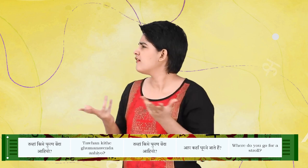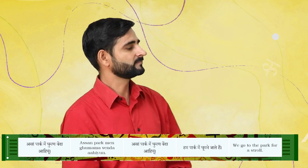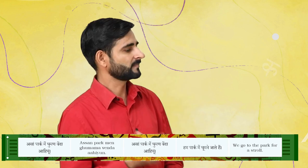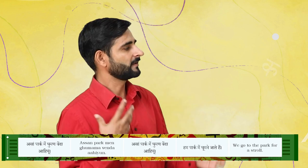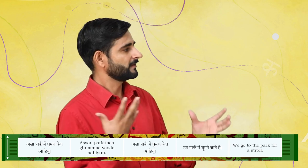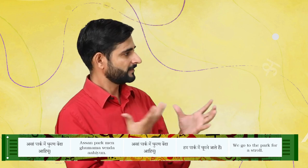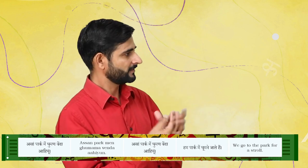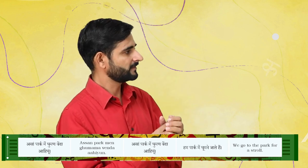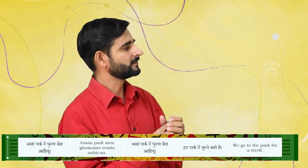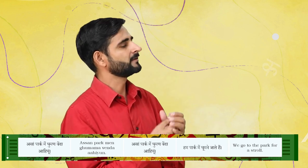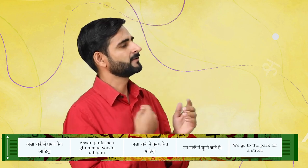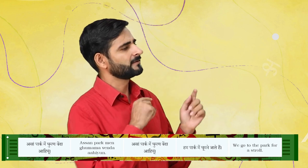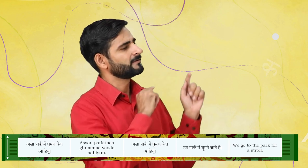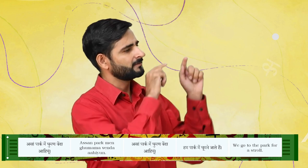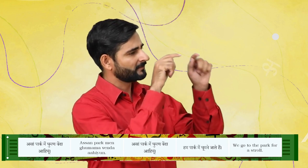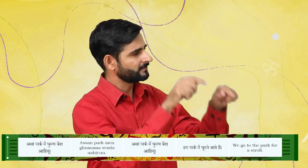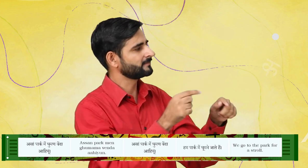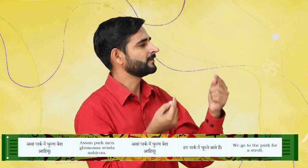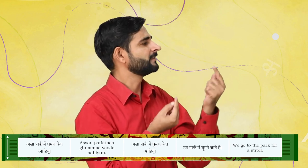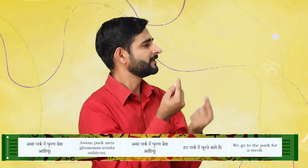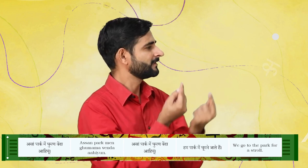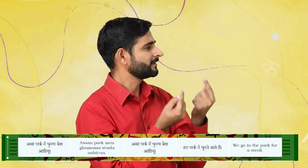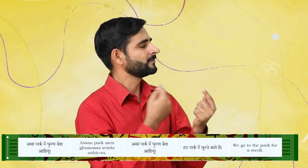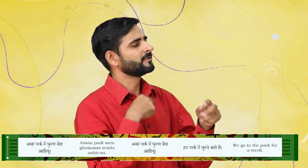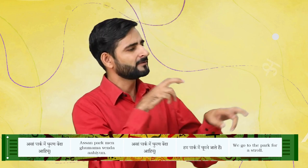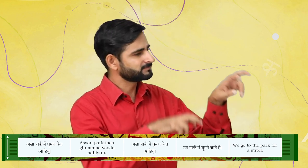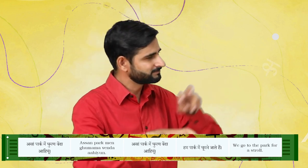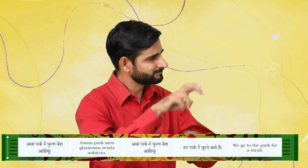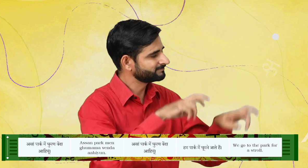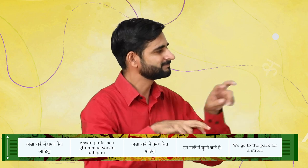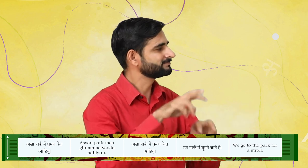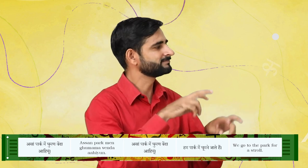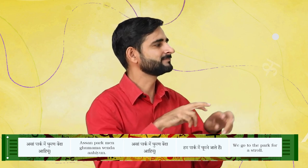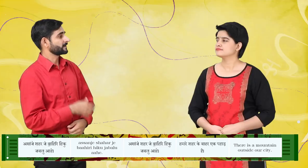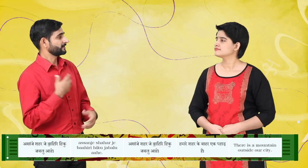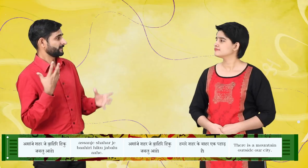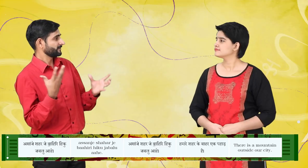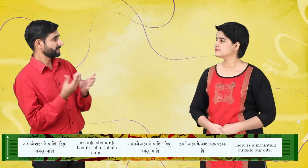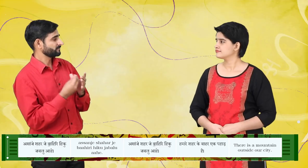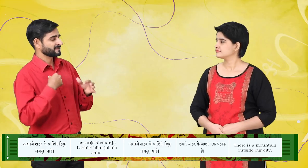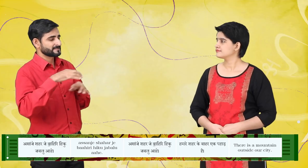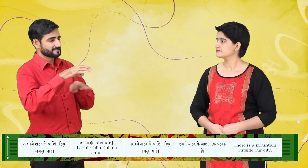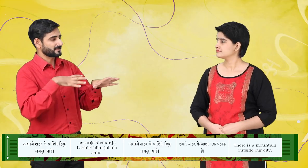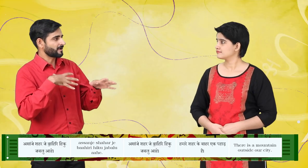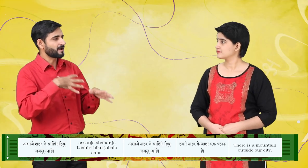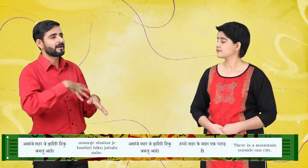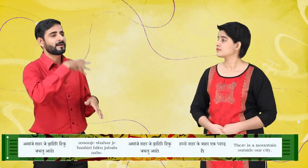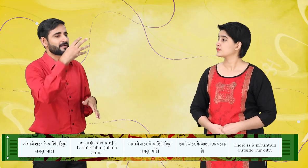असा पार्क में गुमण वेंदा आहें। असा जे शहर जे बाहर हे कि